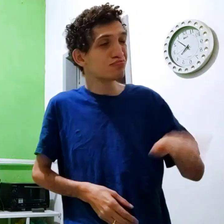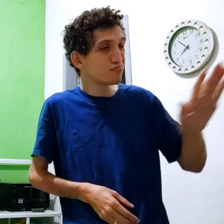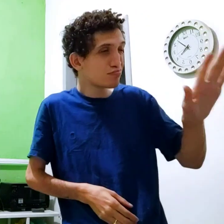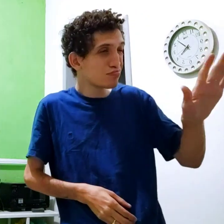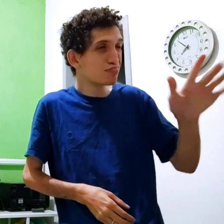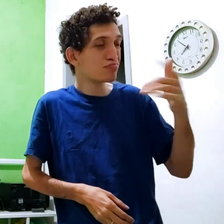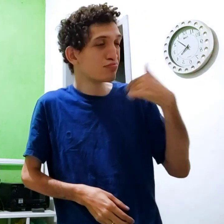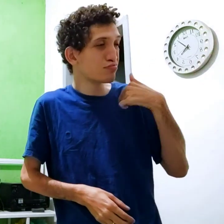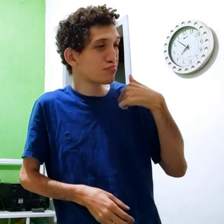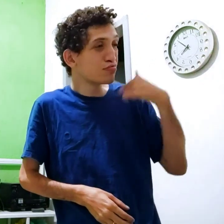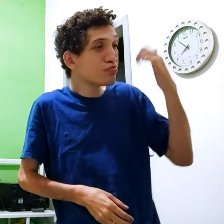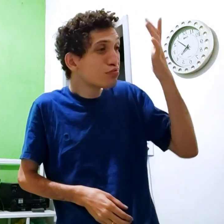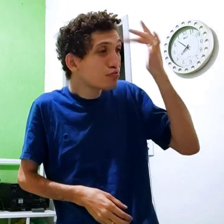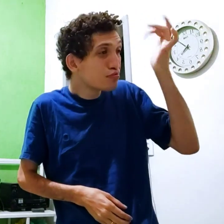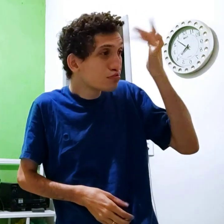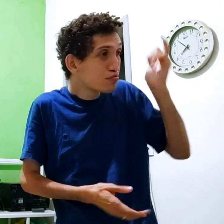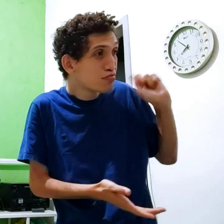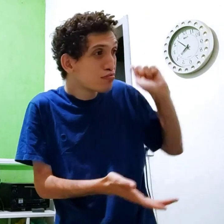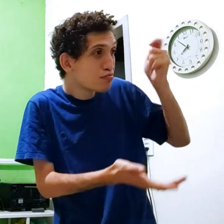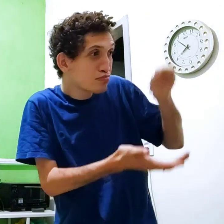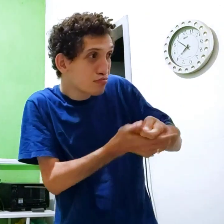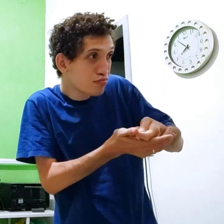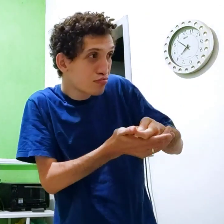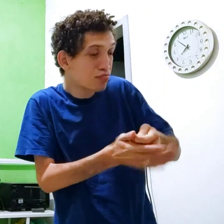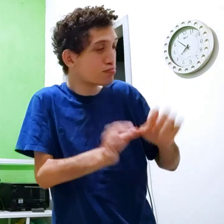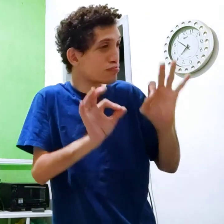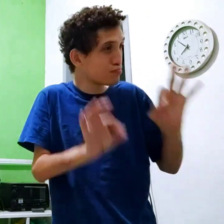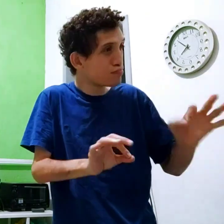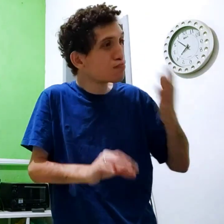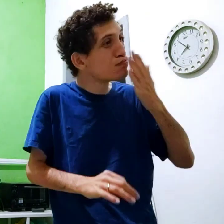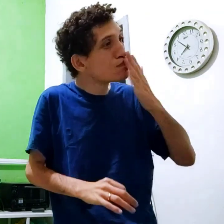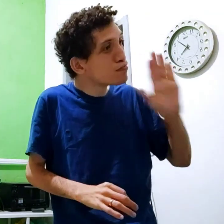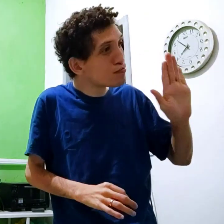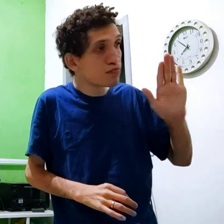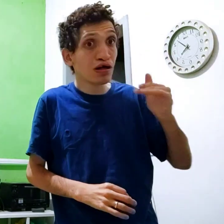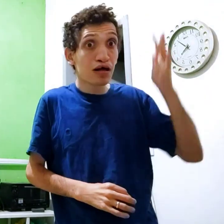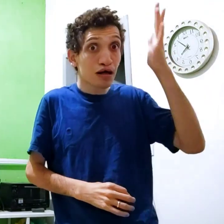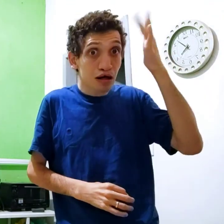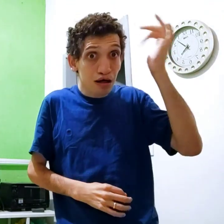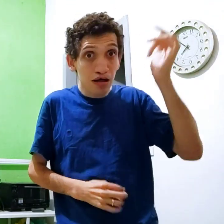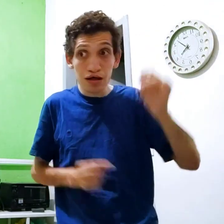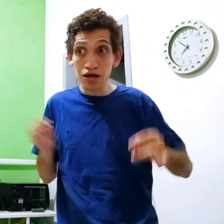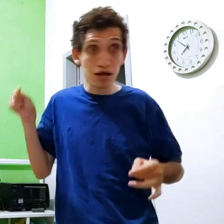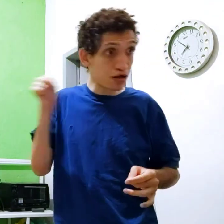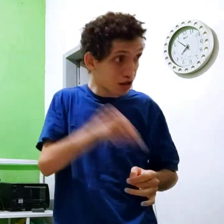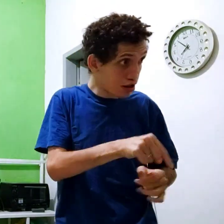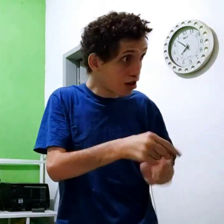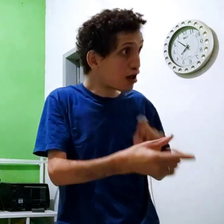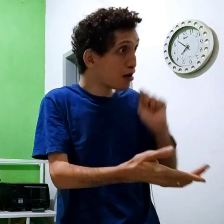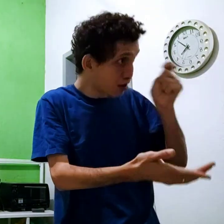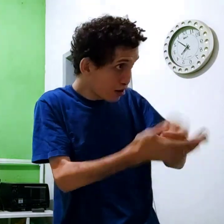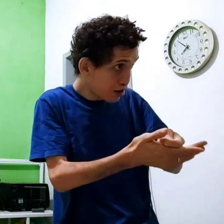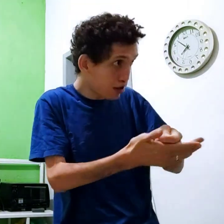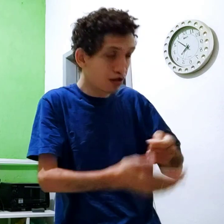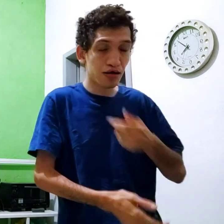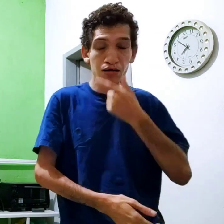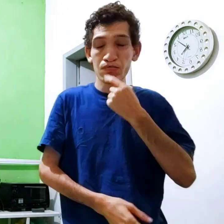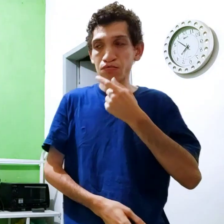me paga Aí, olha Amanhã eu pago Mesmo, proveito Aí amanhã eu venho e